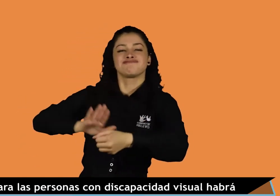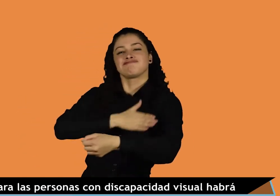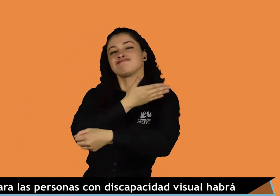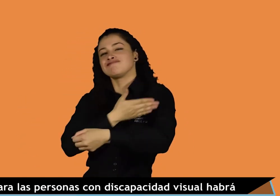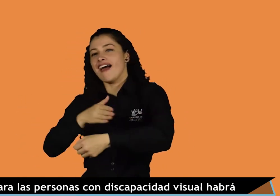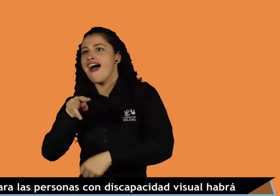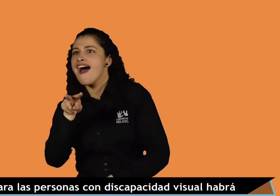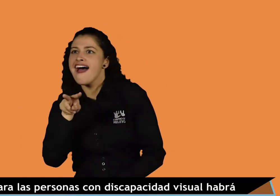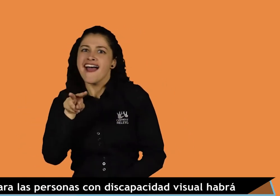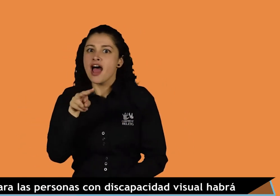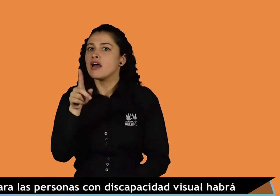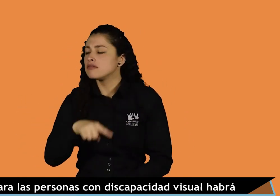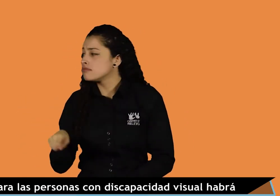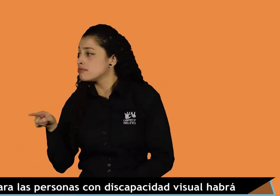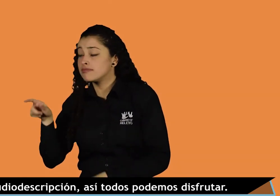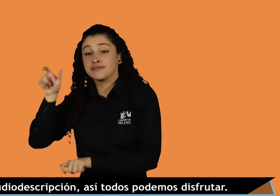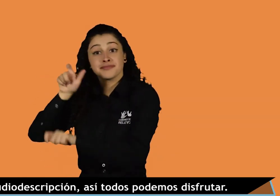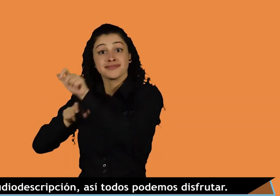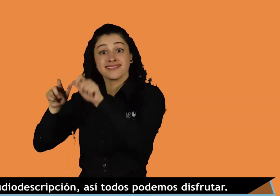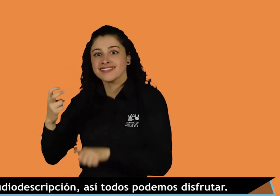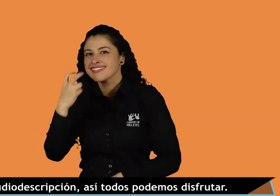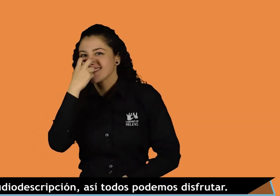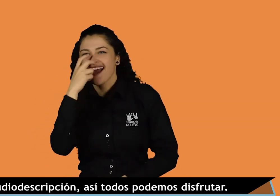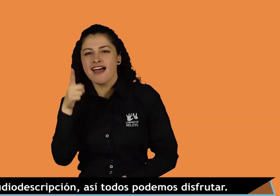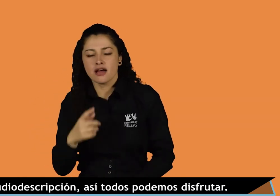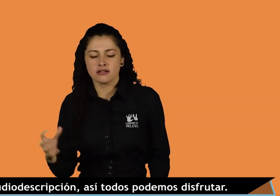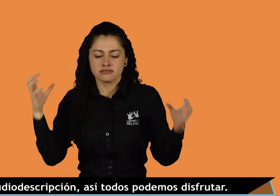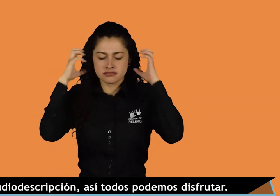audiodescripción. Así todos podemos disfrutar.